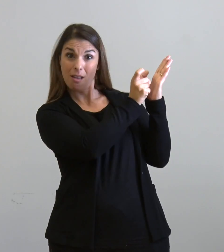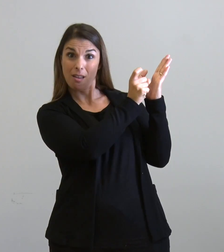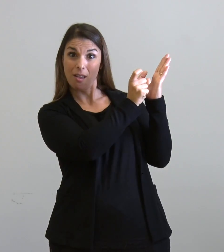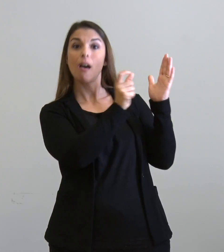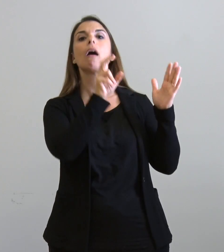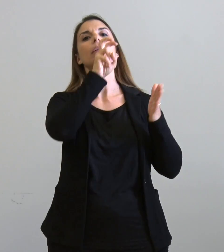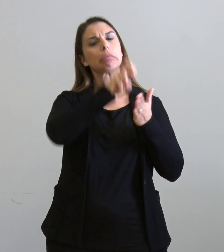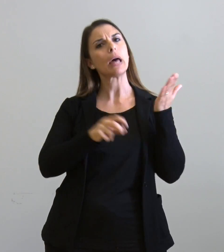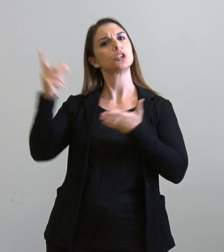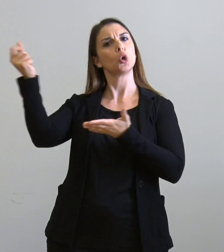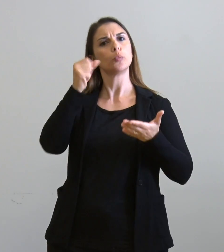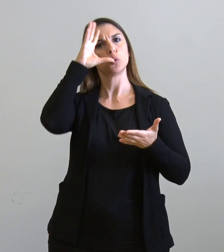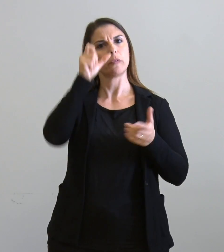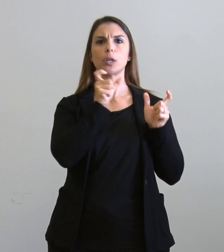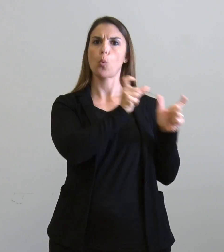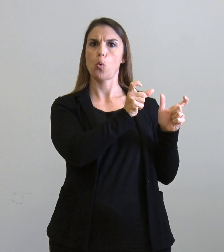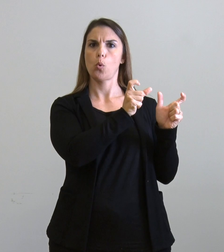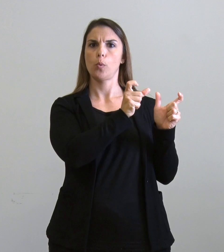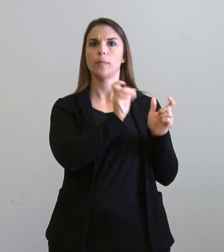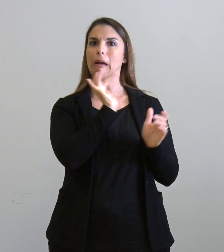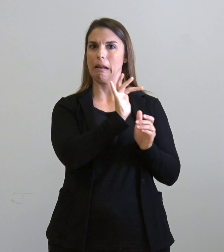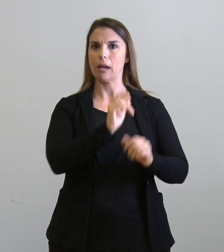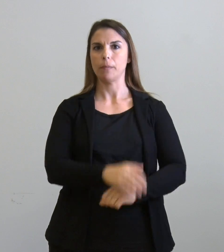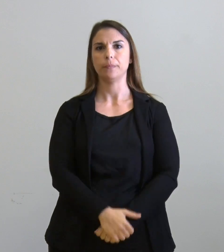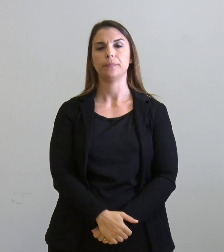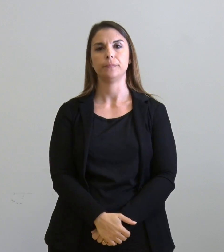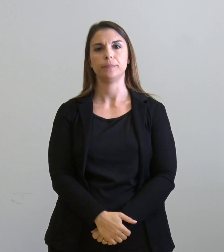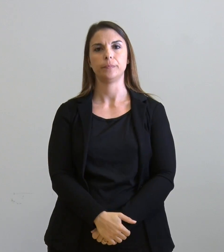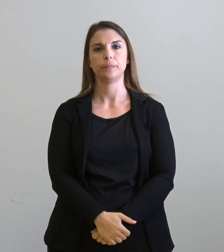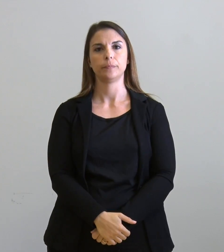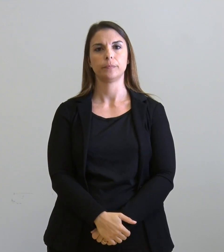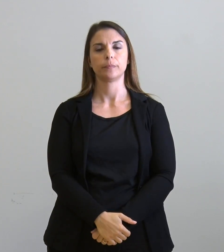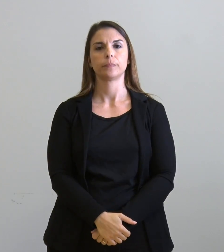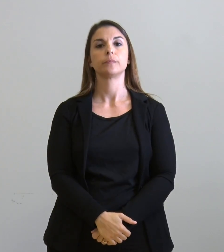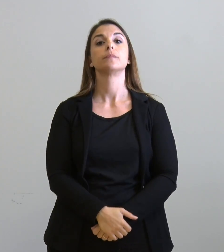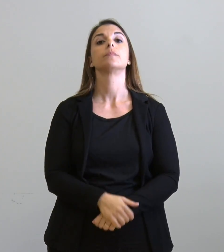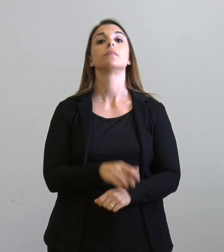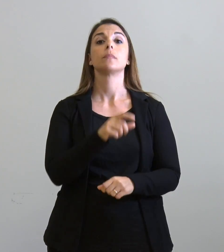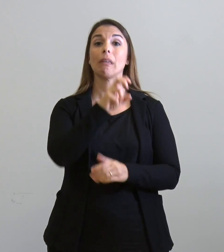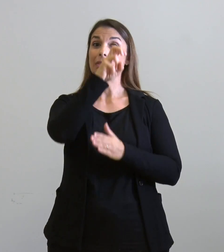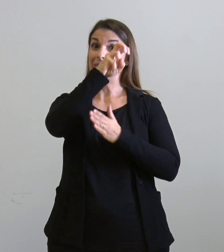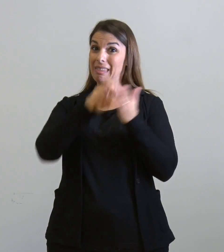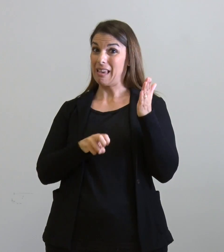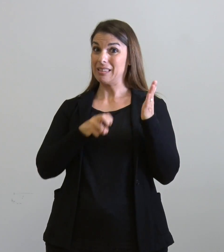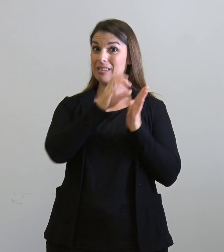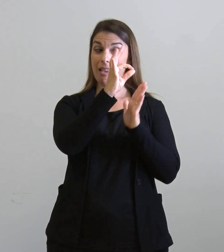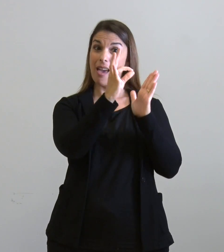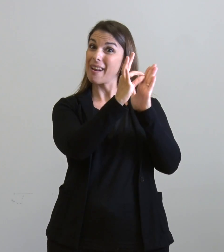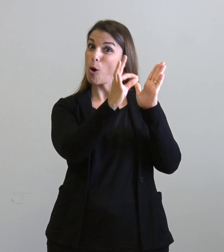universitari. La contribuzione studentesca è disciplinata dal regolamento Tasse